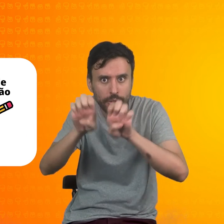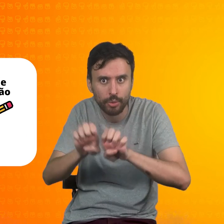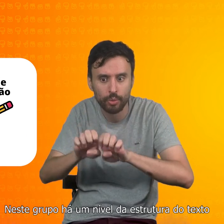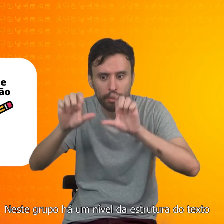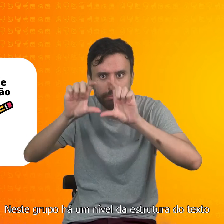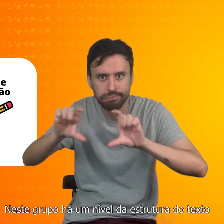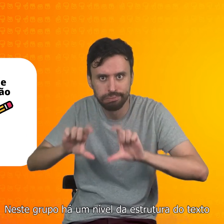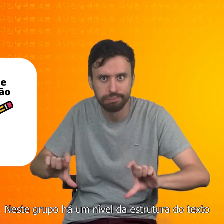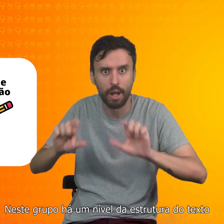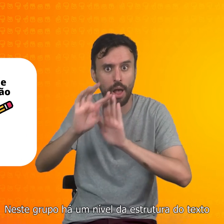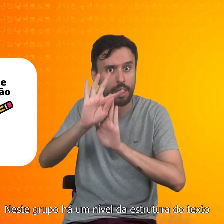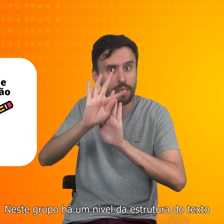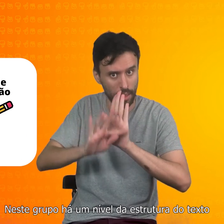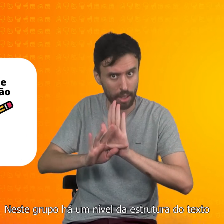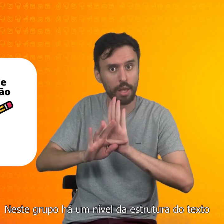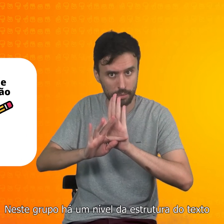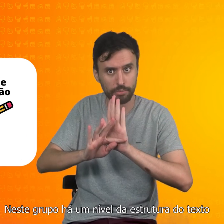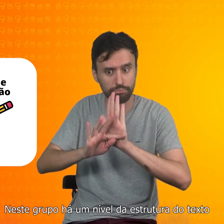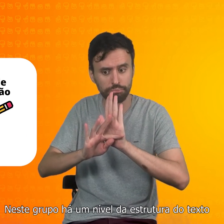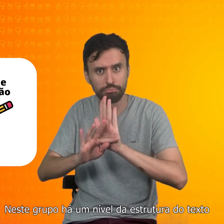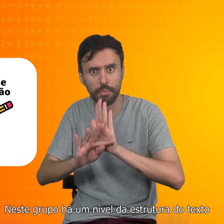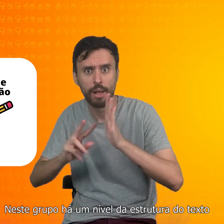Neste grupo, há um nível da estrutura do texto